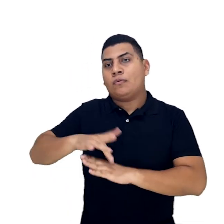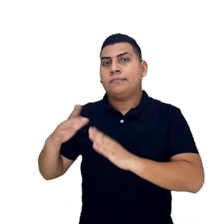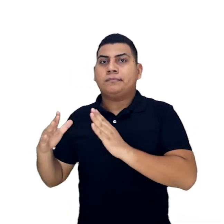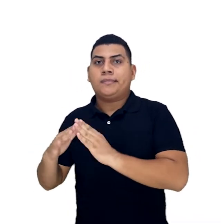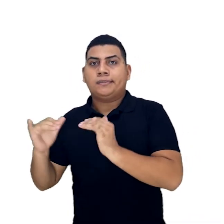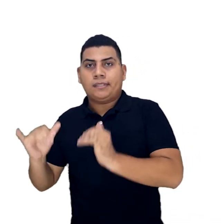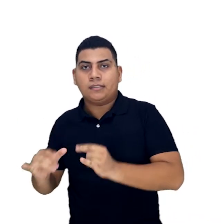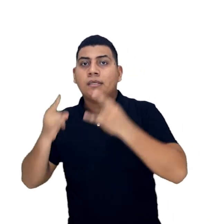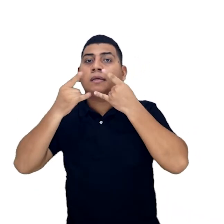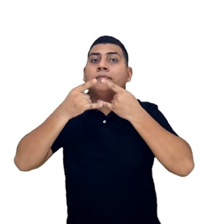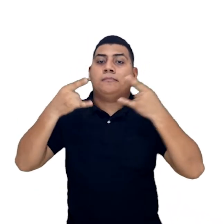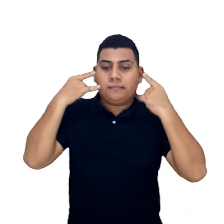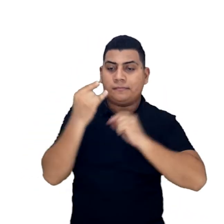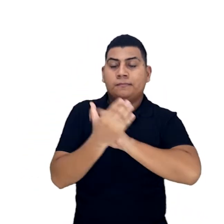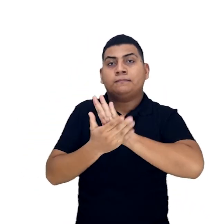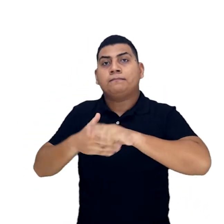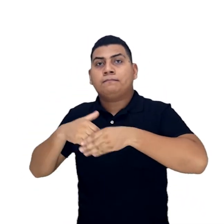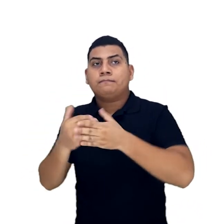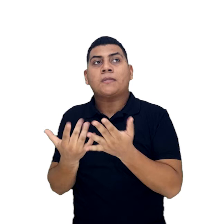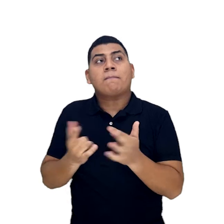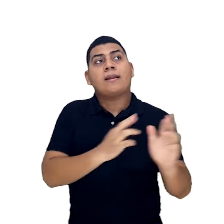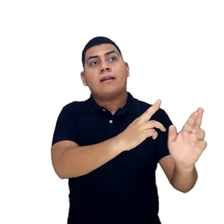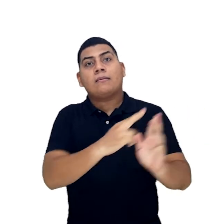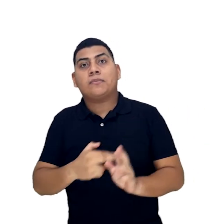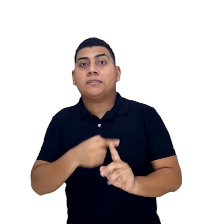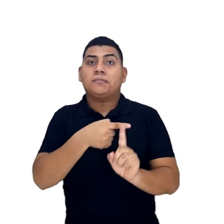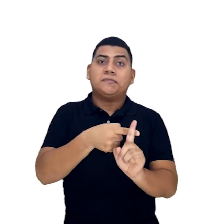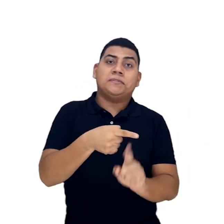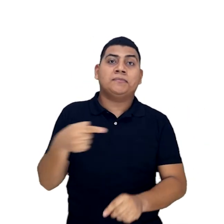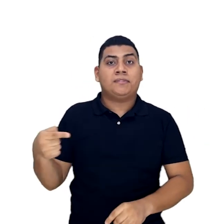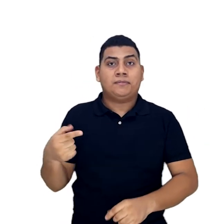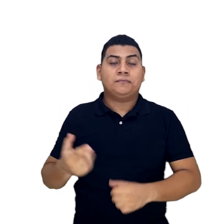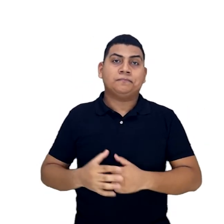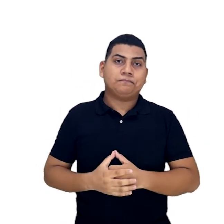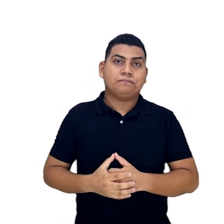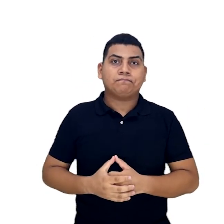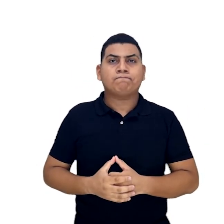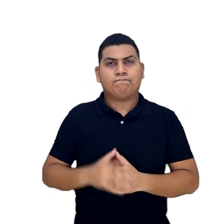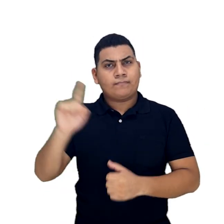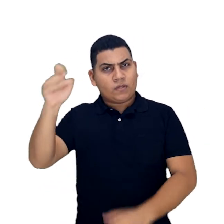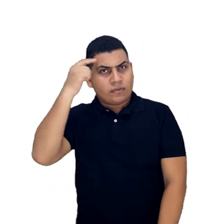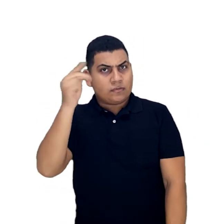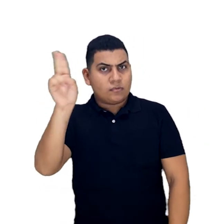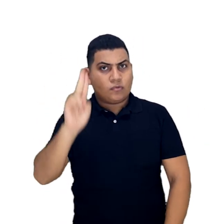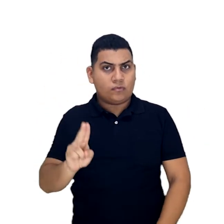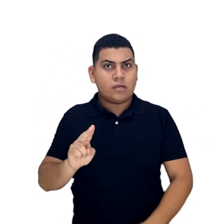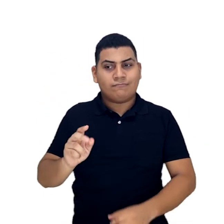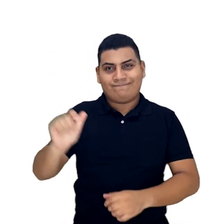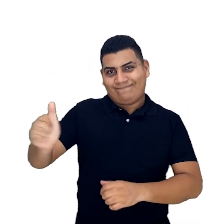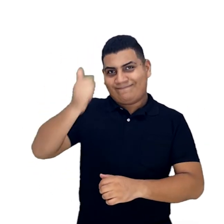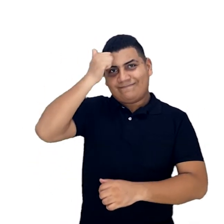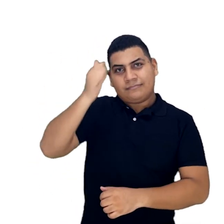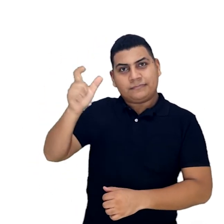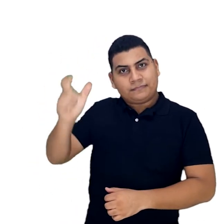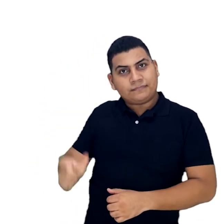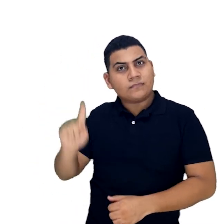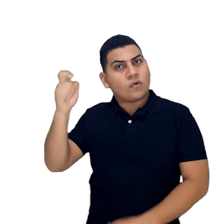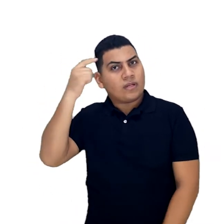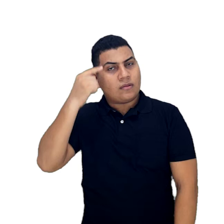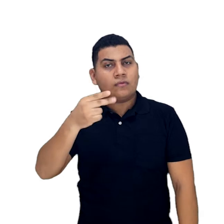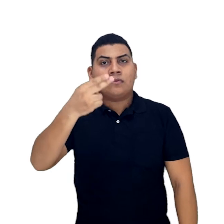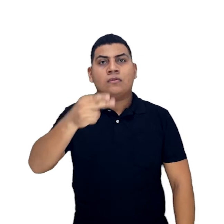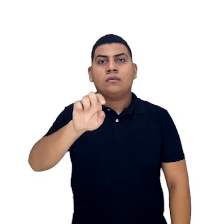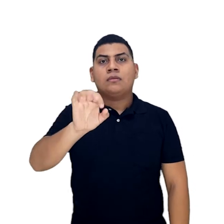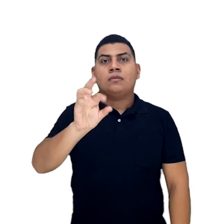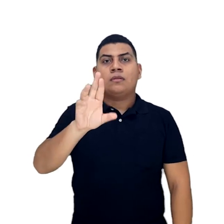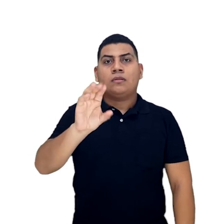bioseguridad y aislamiento obligatorio mientras esperan los resultados de sus pruebas. La Gobernación de Sucre,